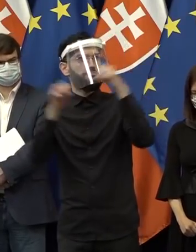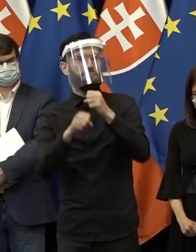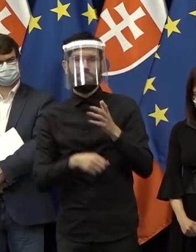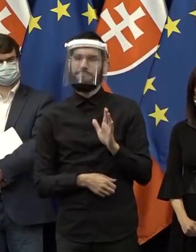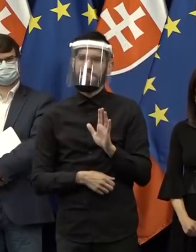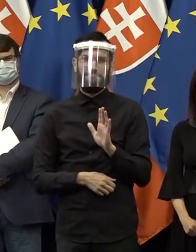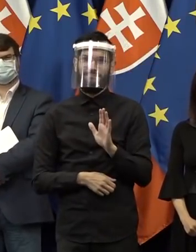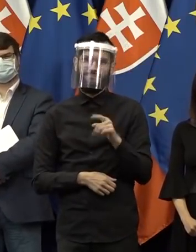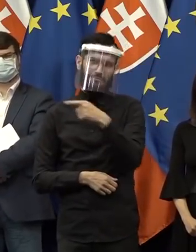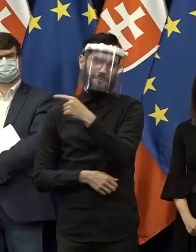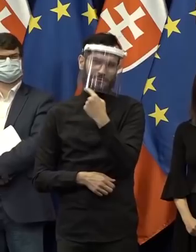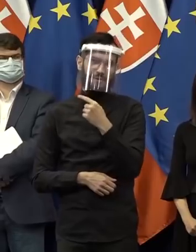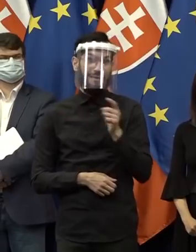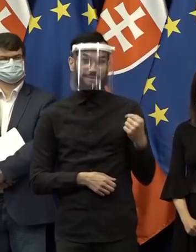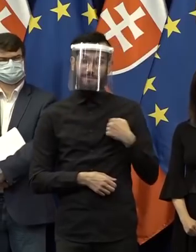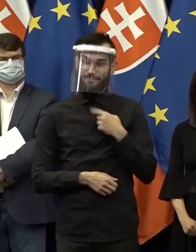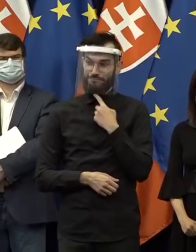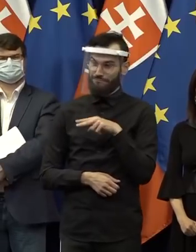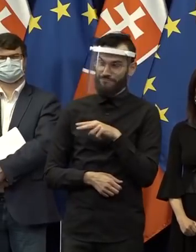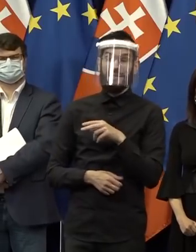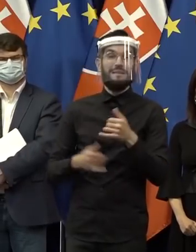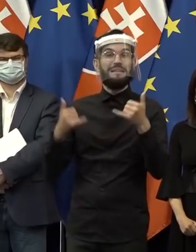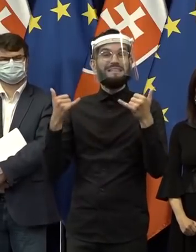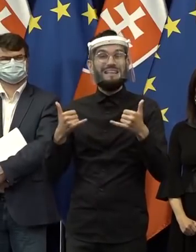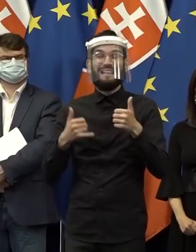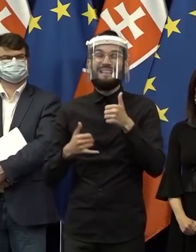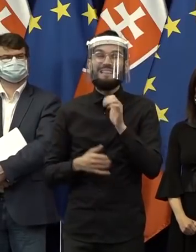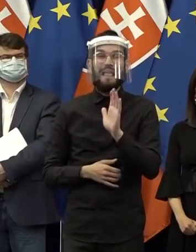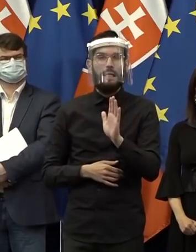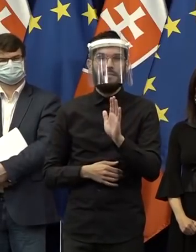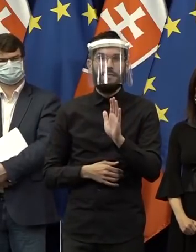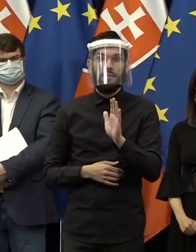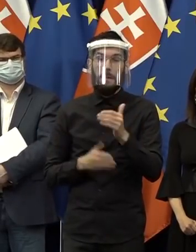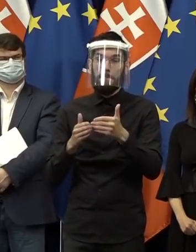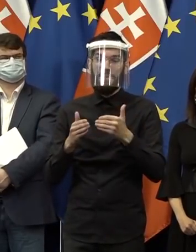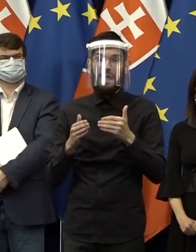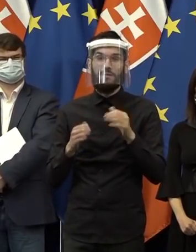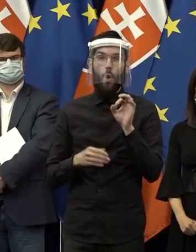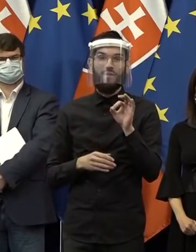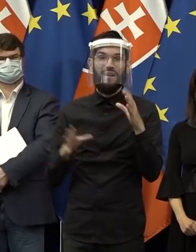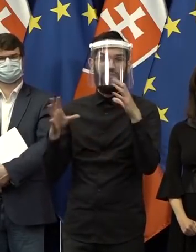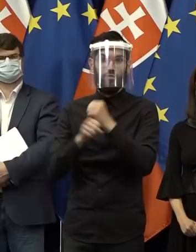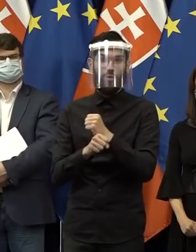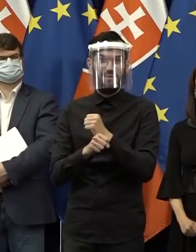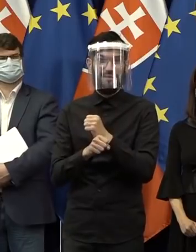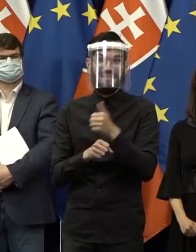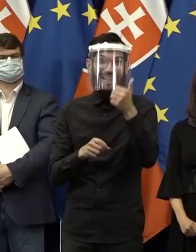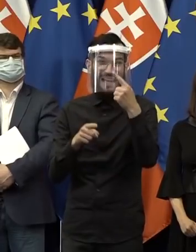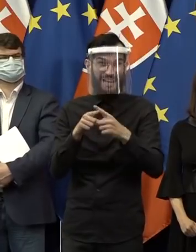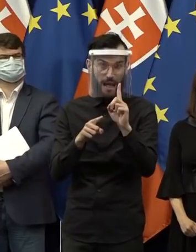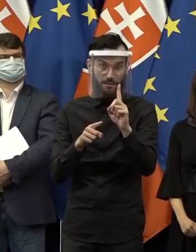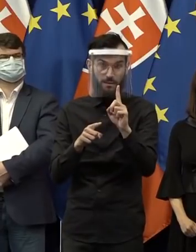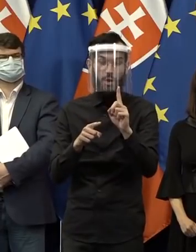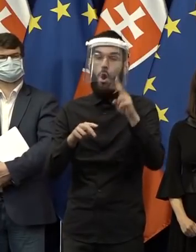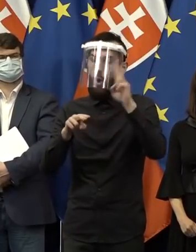povedať len pre informáciu, že tento týždeň bol jediný deň, keď sme odchádzali tesne pred polnocou, keď sa pýtate, že koľko tie rokovania trvajú. Inak sme